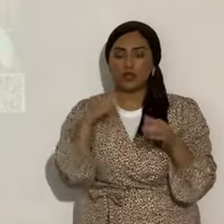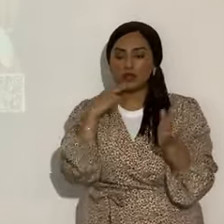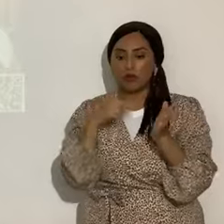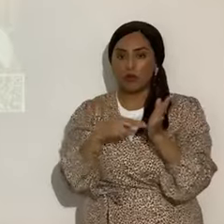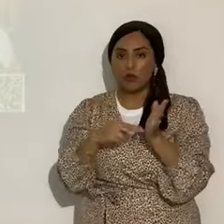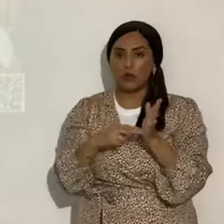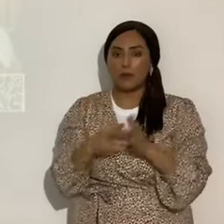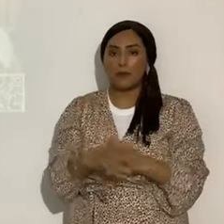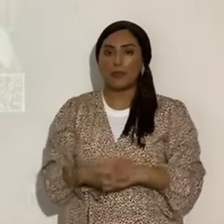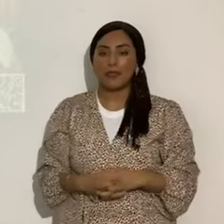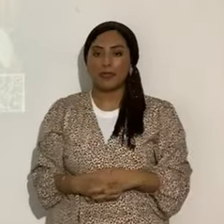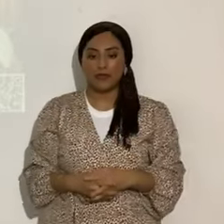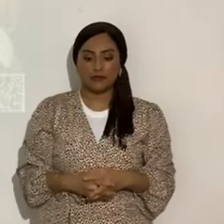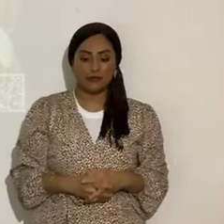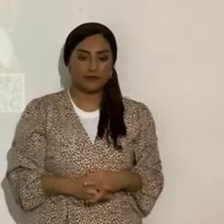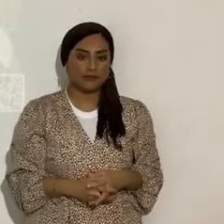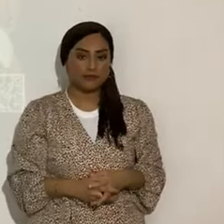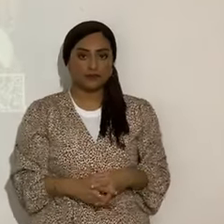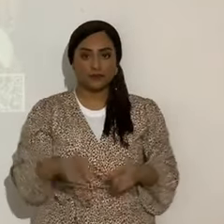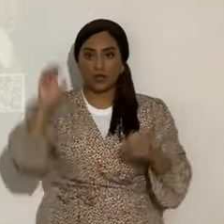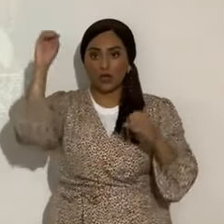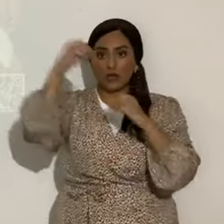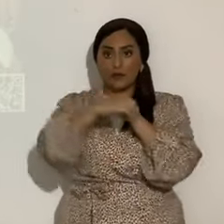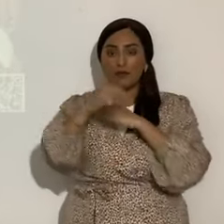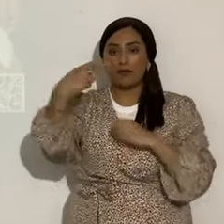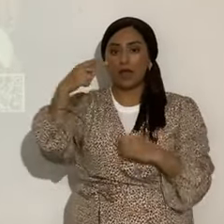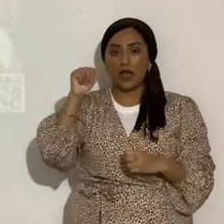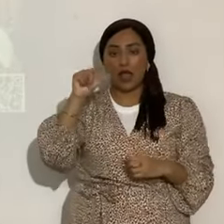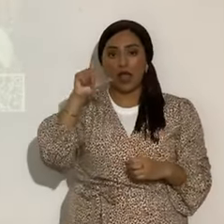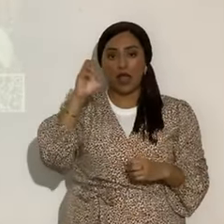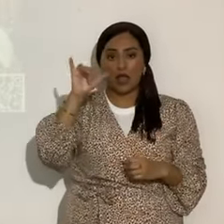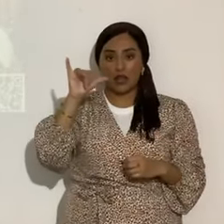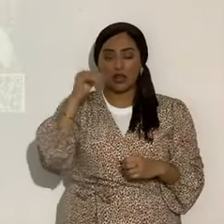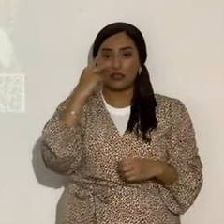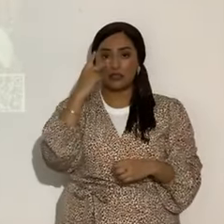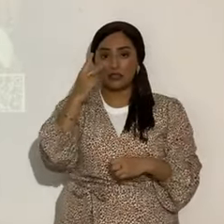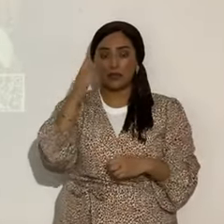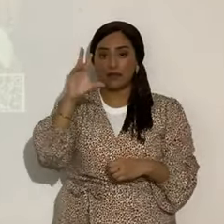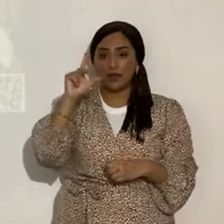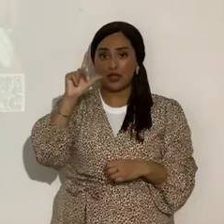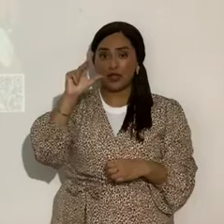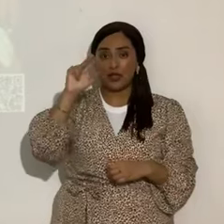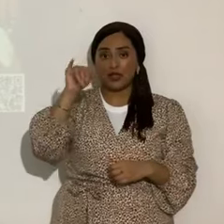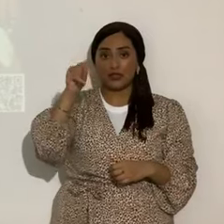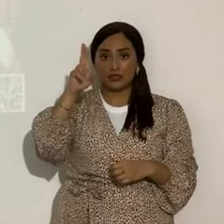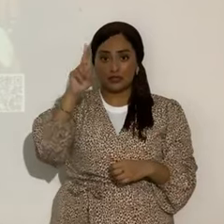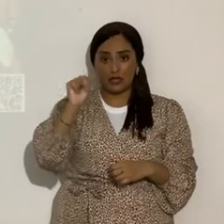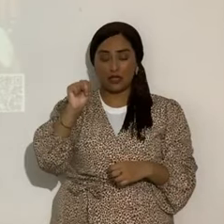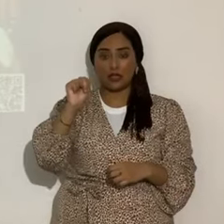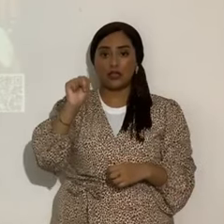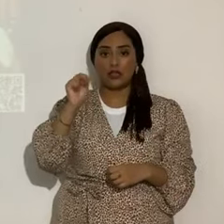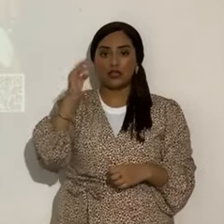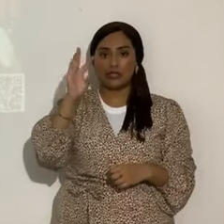yo creo que sí les da tiempo. El cometa Hadei fue visto el 25 de enero del año 66, después de Yahshua Mashiach.